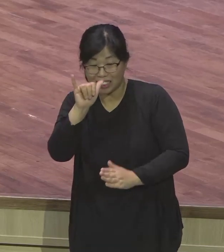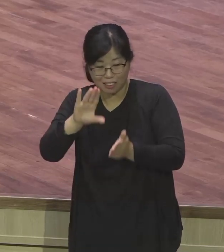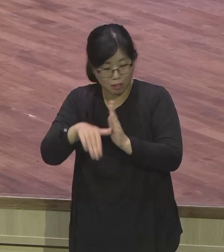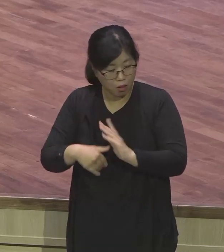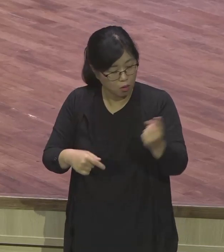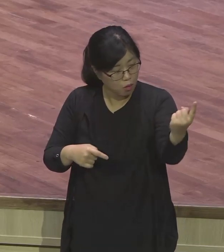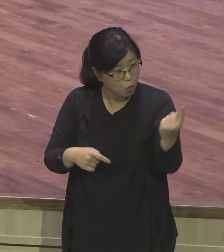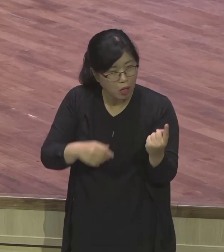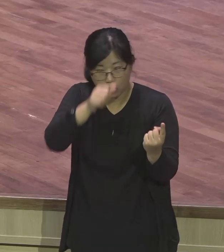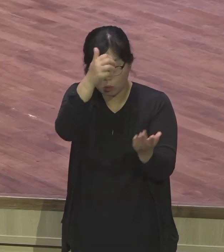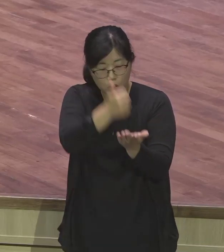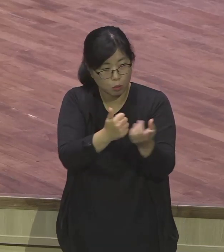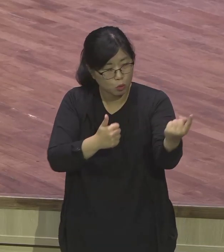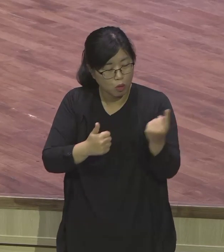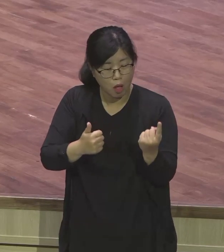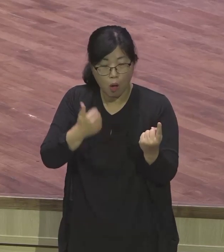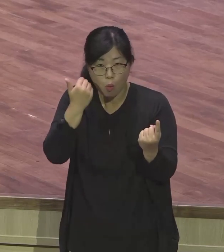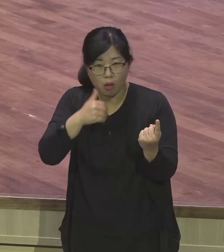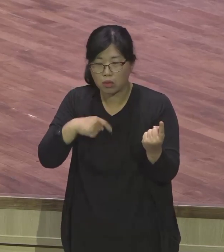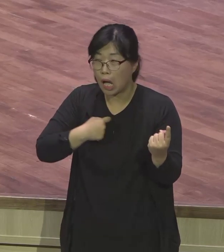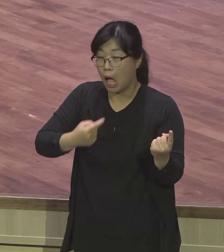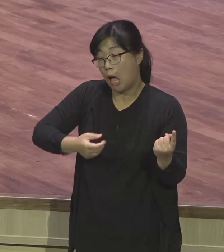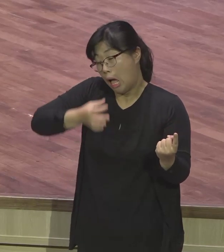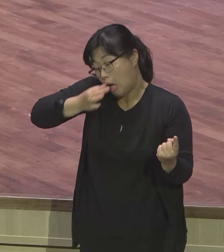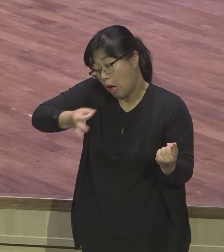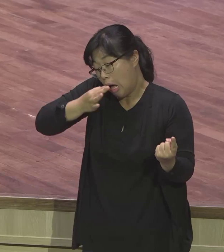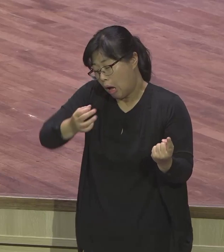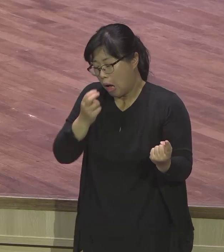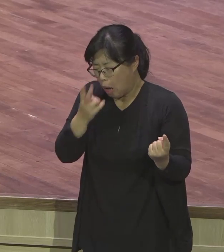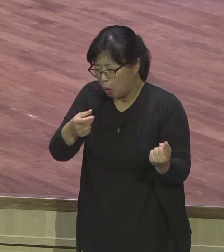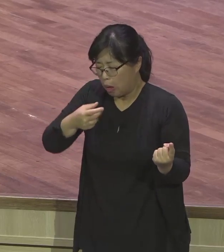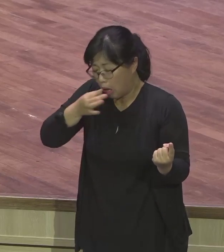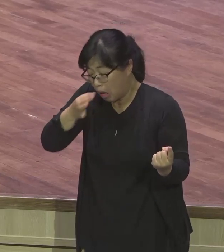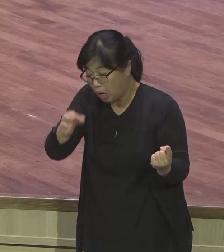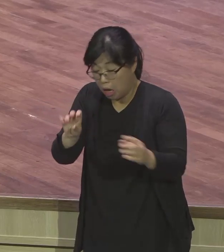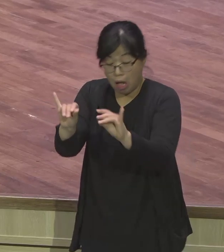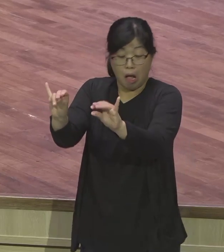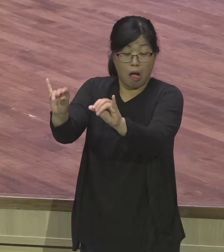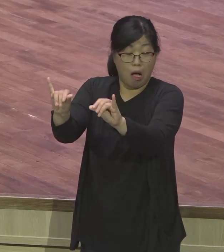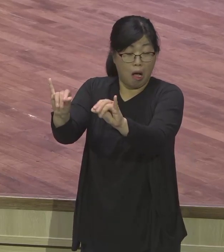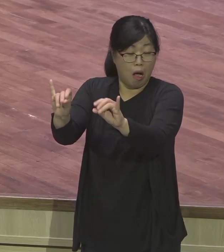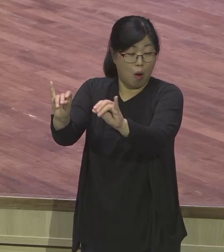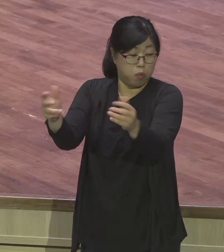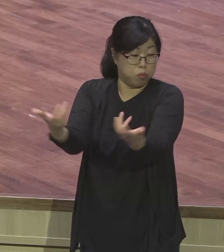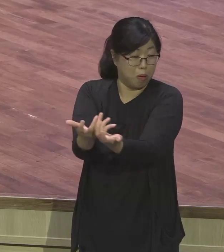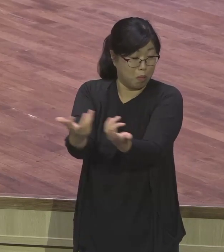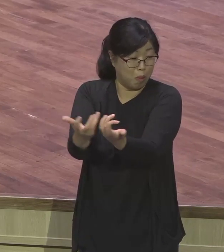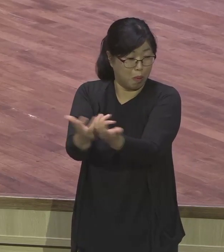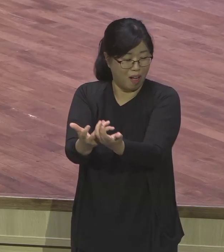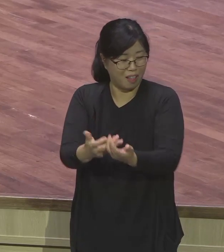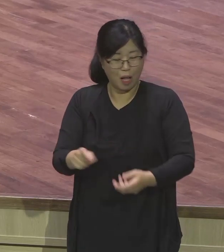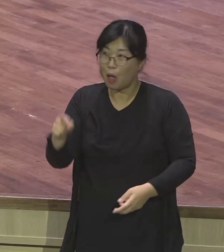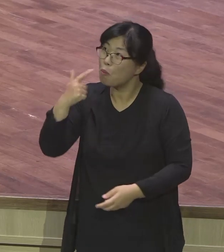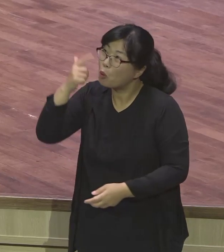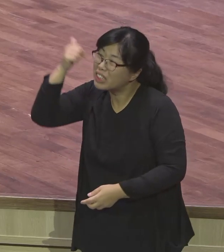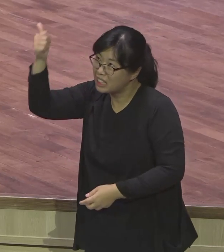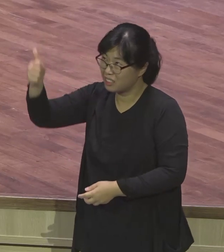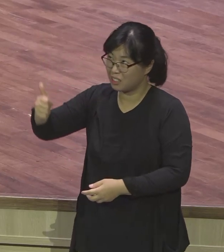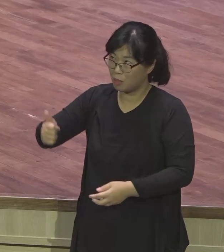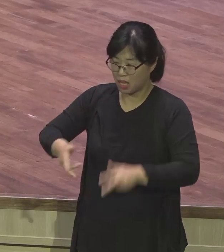이거 일주일 만에 청정기를 빼냈는데 막 이게 뭡니까 이게 막 하얗게 살다 나 하얗다 그걸 하더라고 하더라고